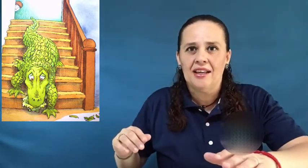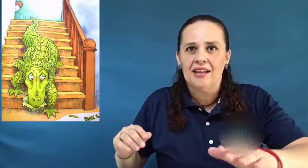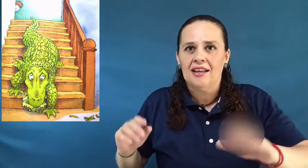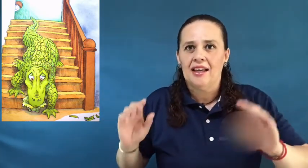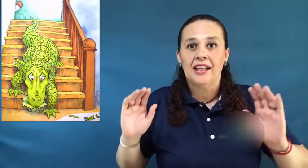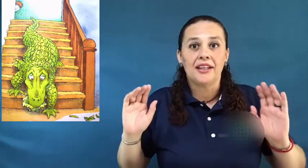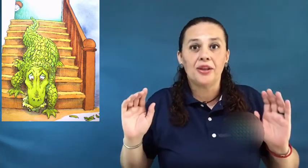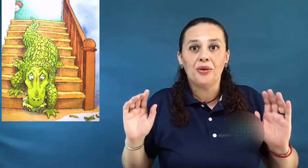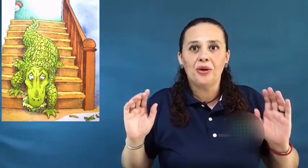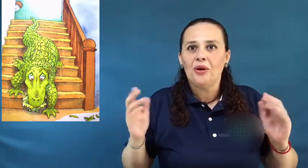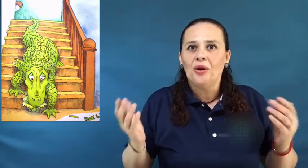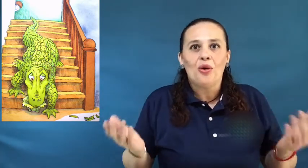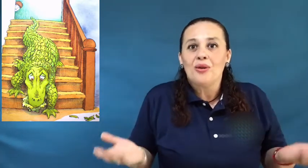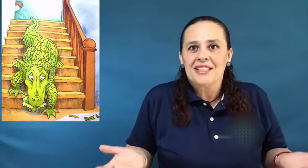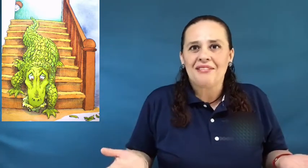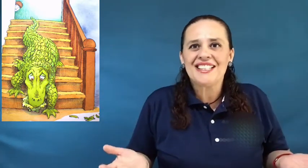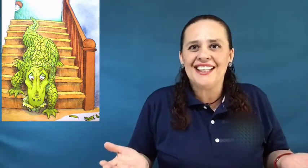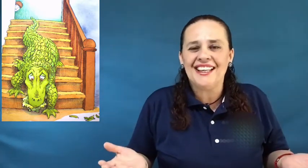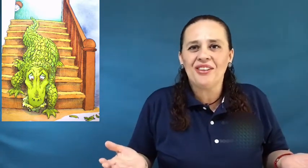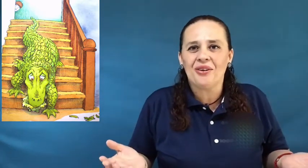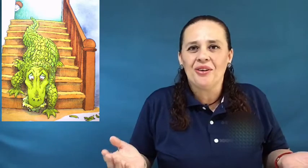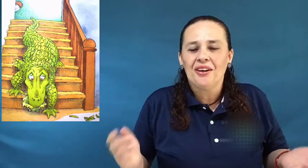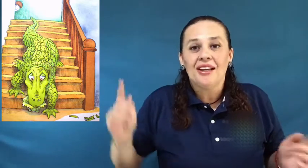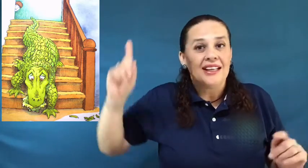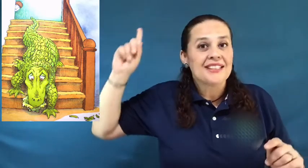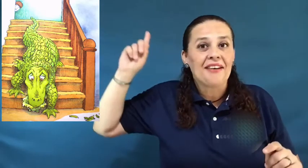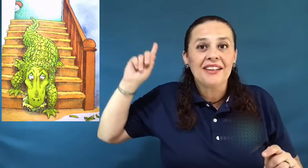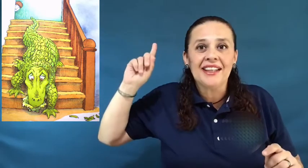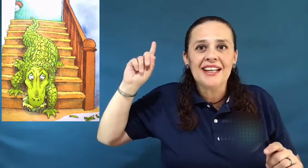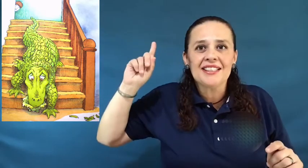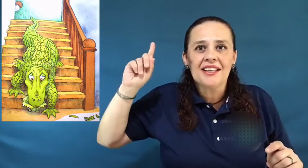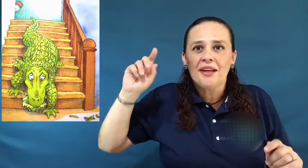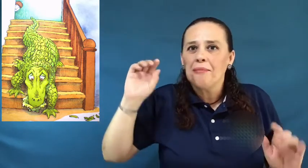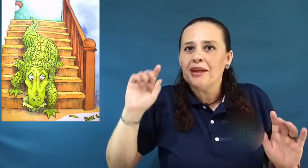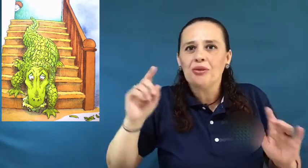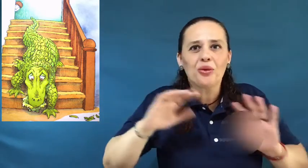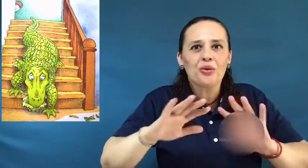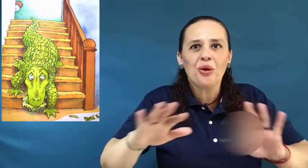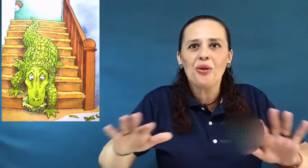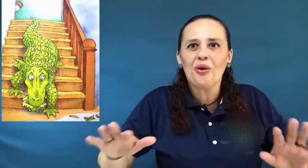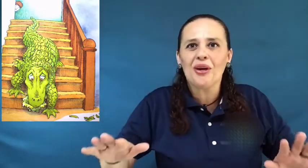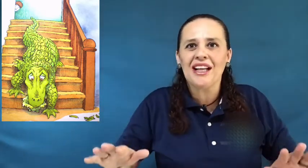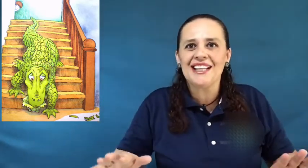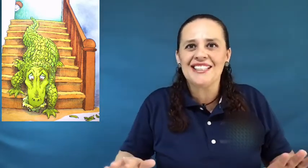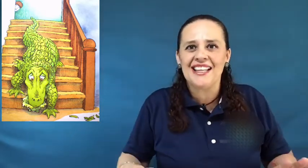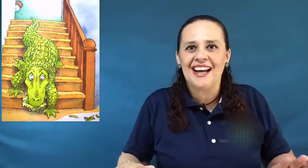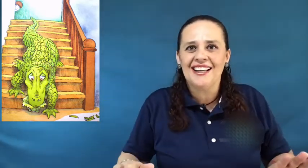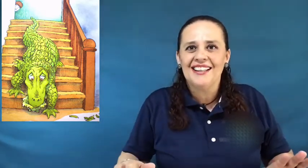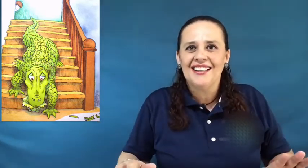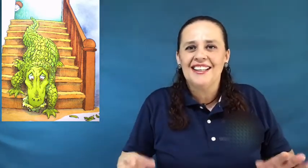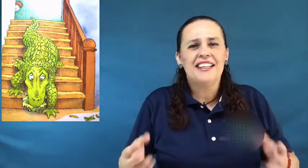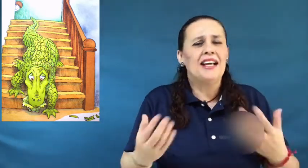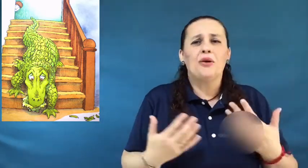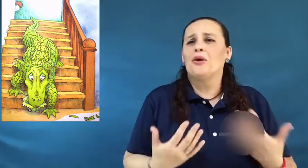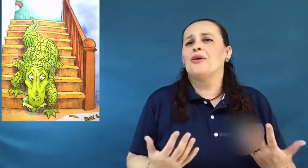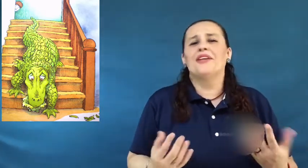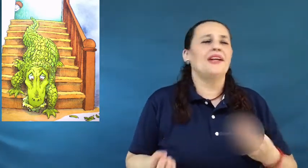El niño lo estaba siguiendo. Estaba atrás, viendo todo lo que él hacía. Y el cocodrilo,